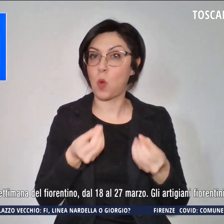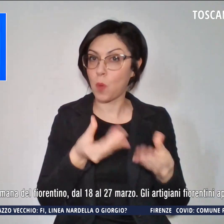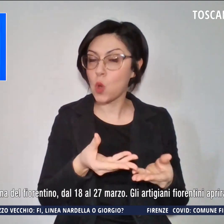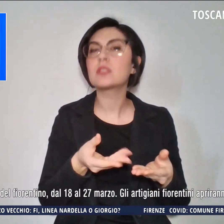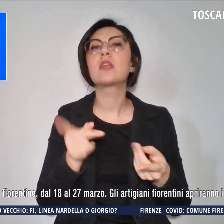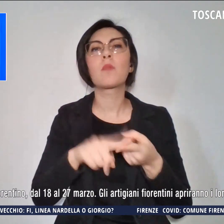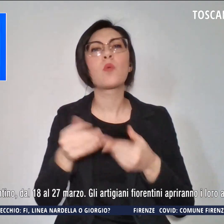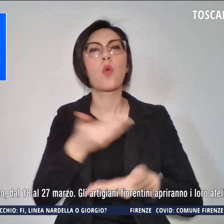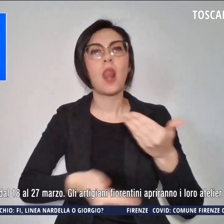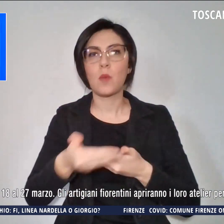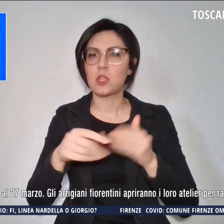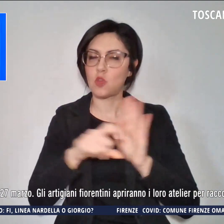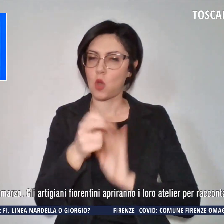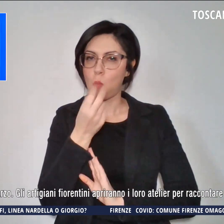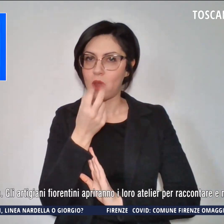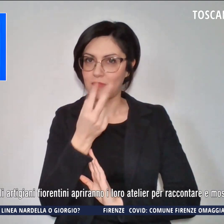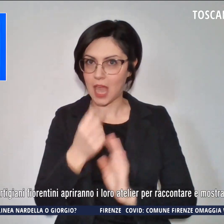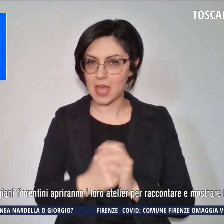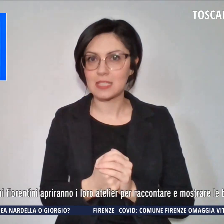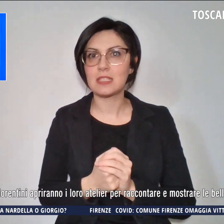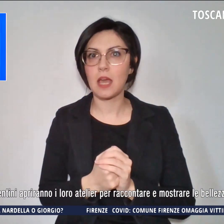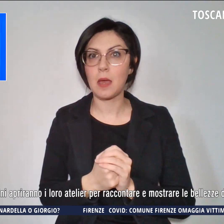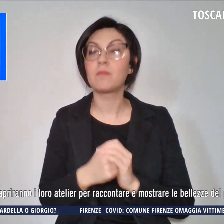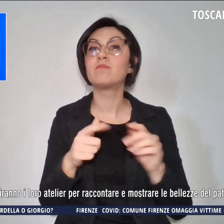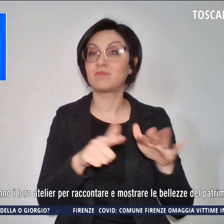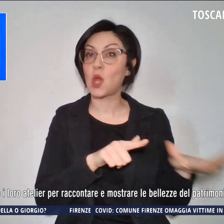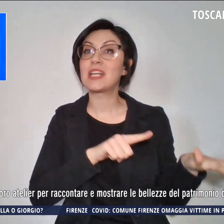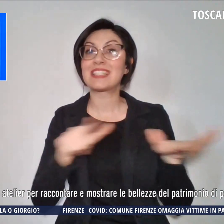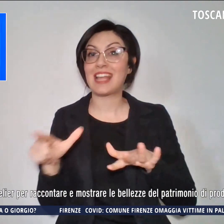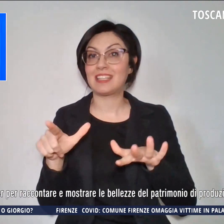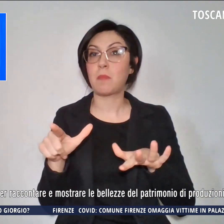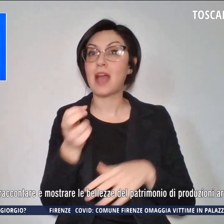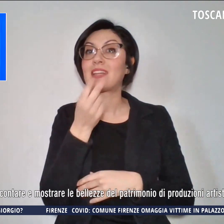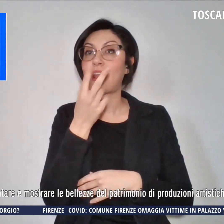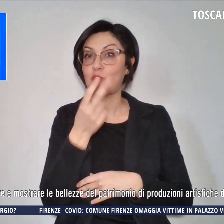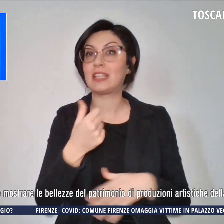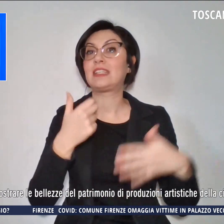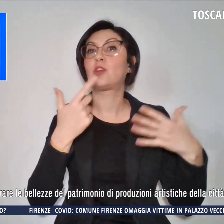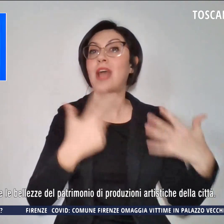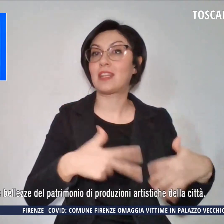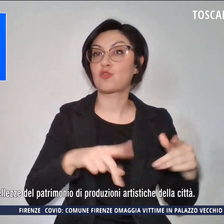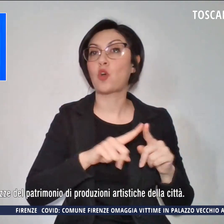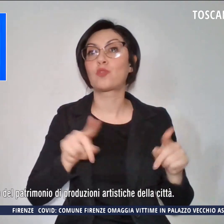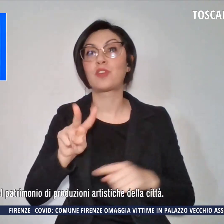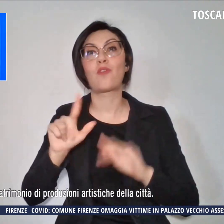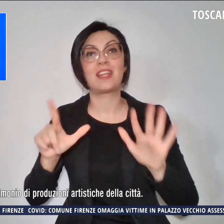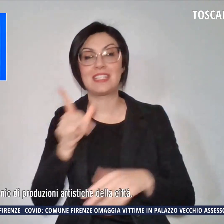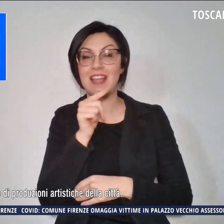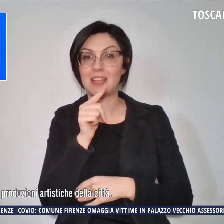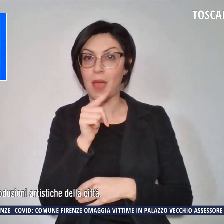Comune di Firenze per la settimana del Fiorentino dal 18 al 27 marzo.